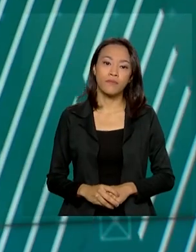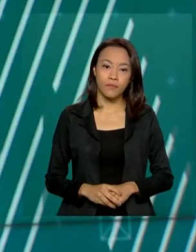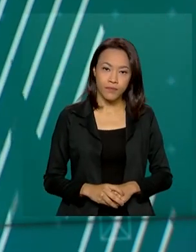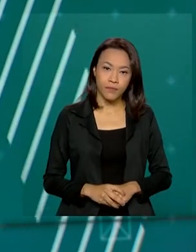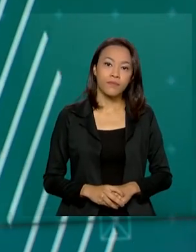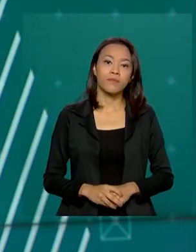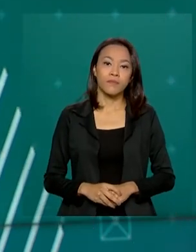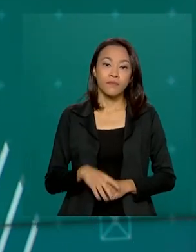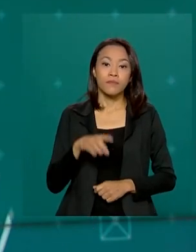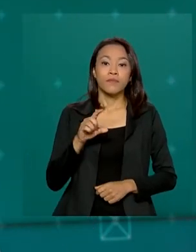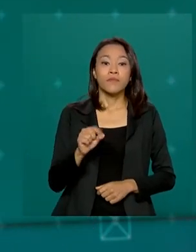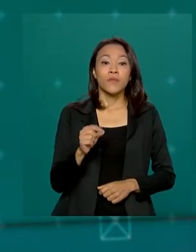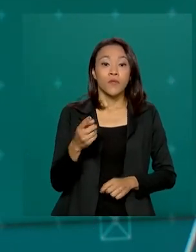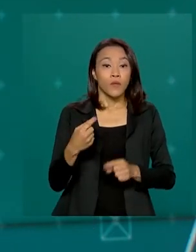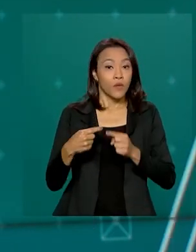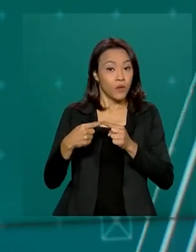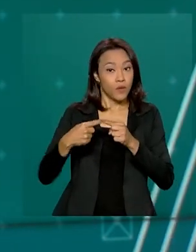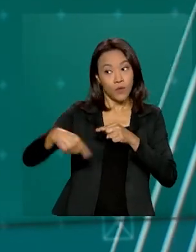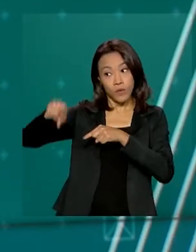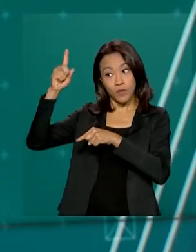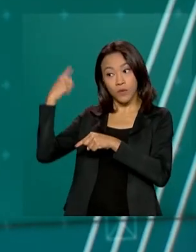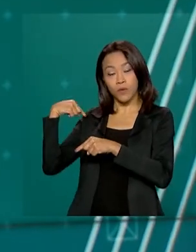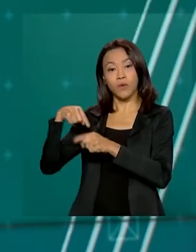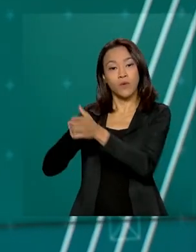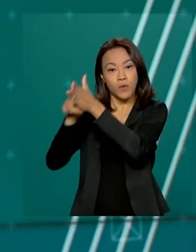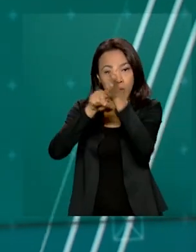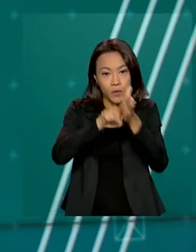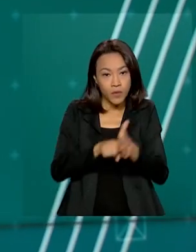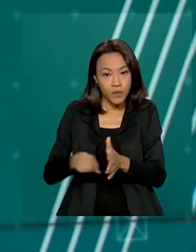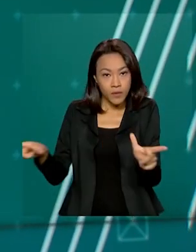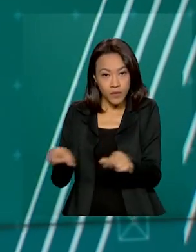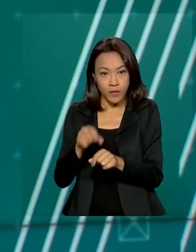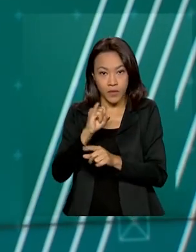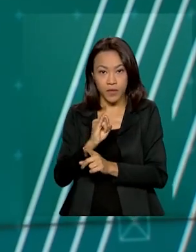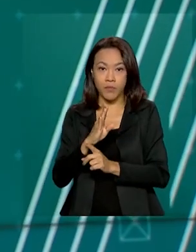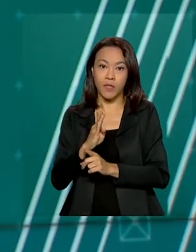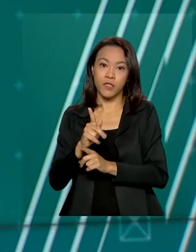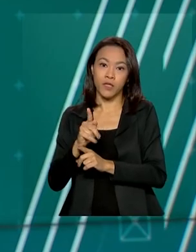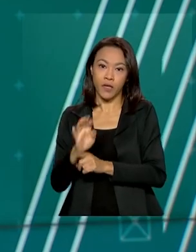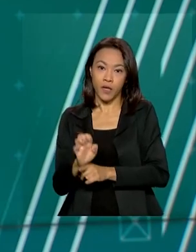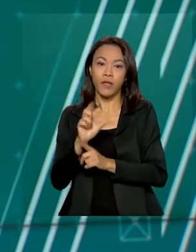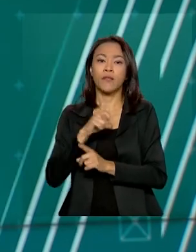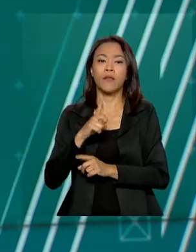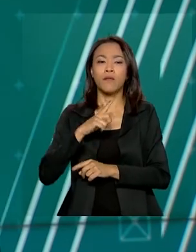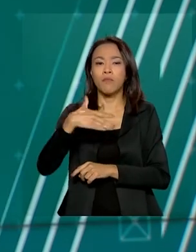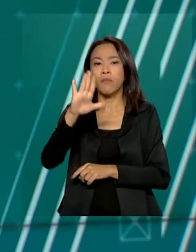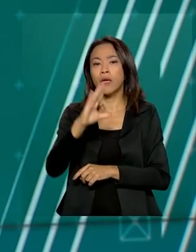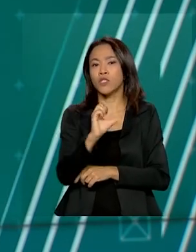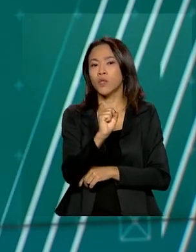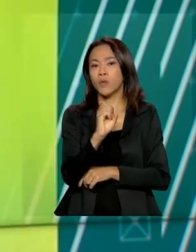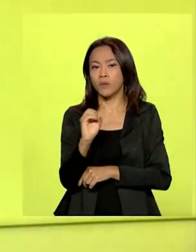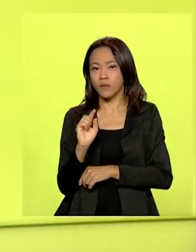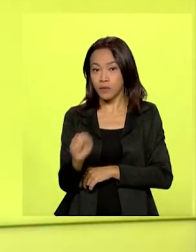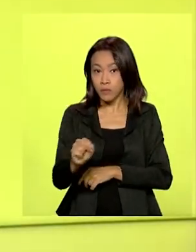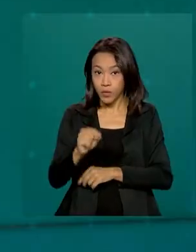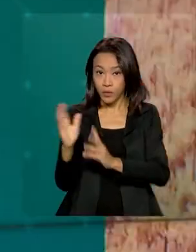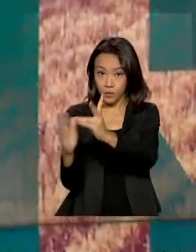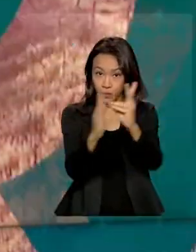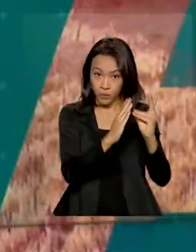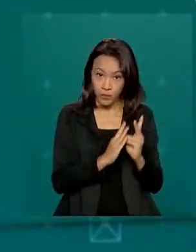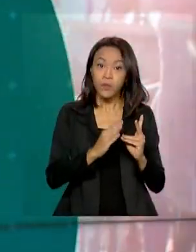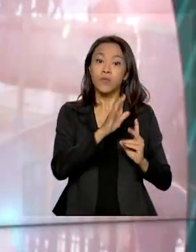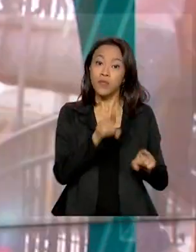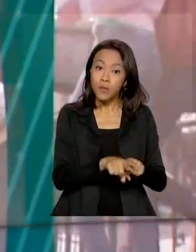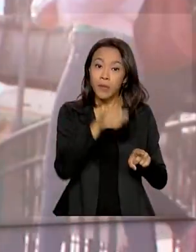De acordo com o último censo do IBGE, existem hoje no Brasil mais de 800 mil indígenas. E pessoas que